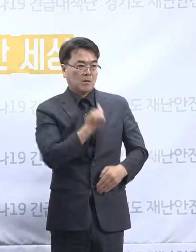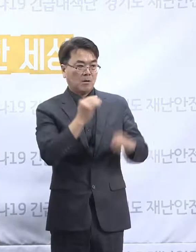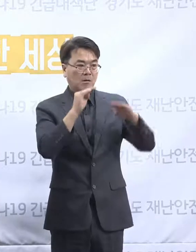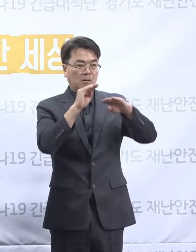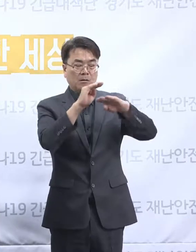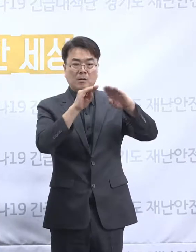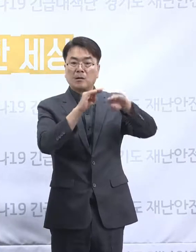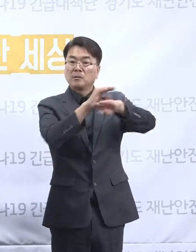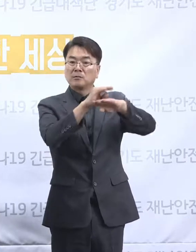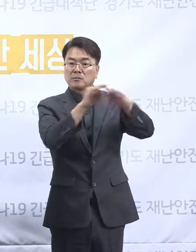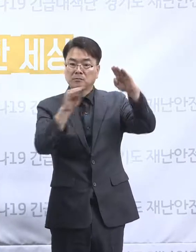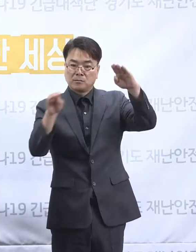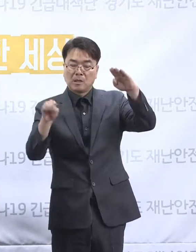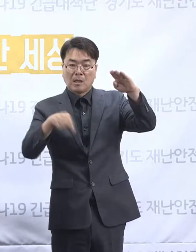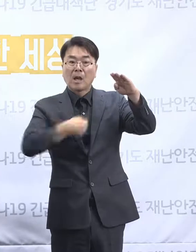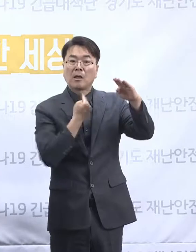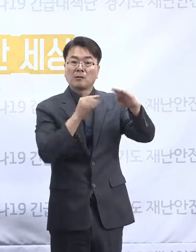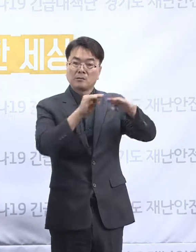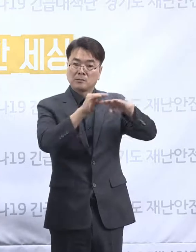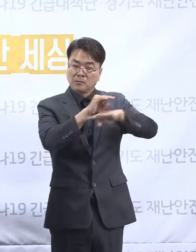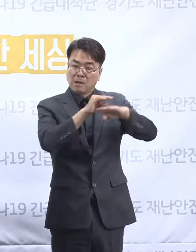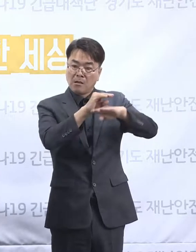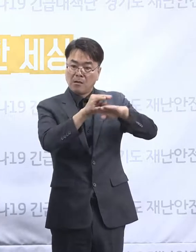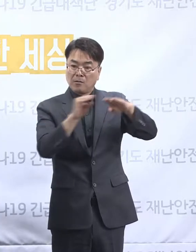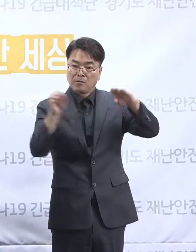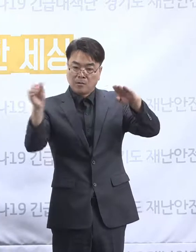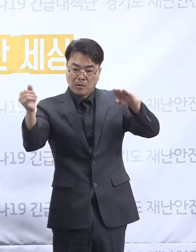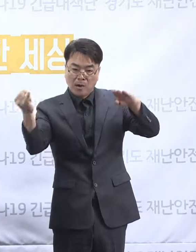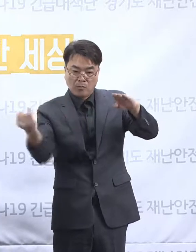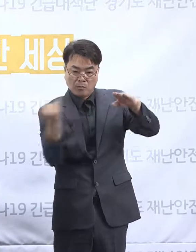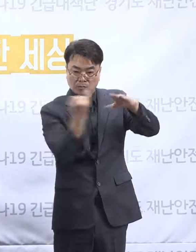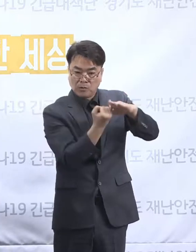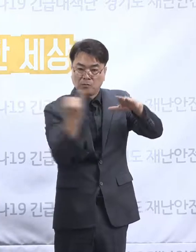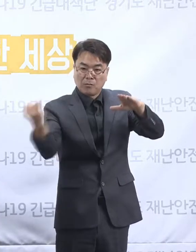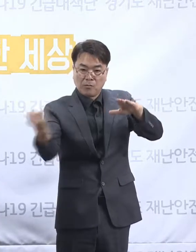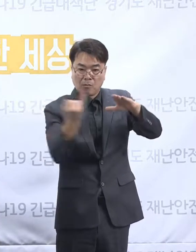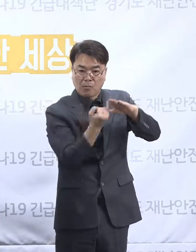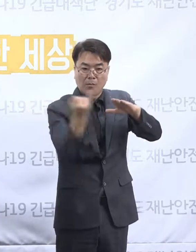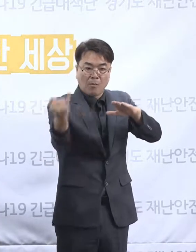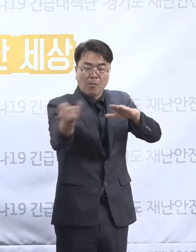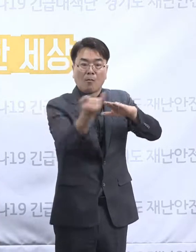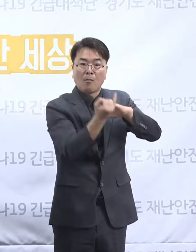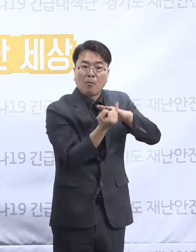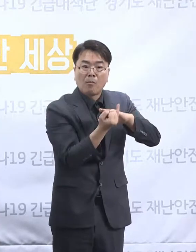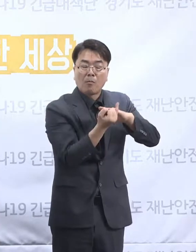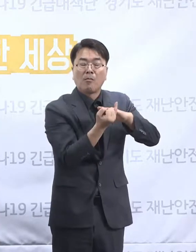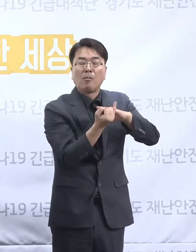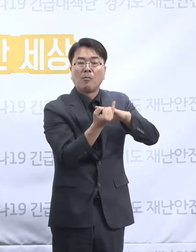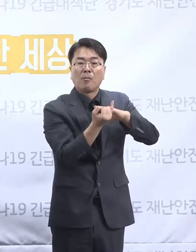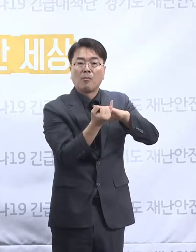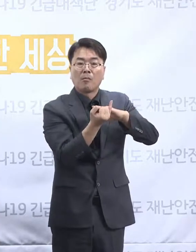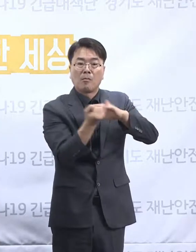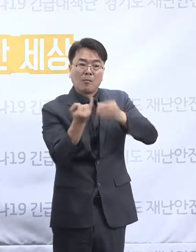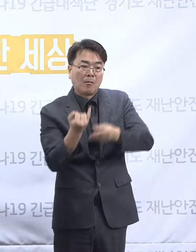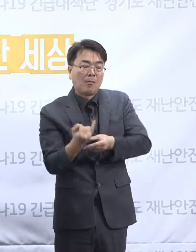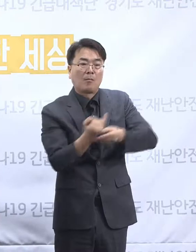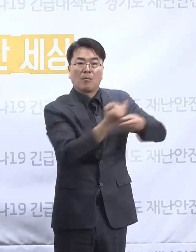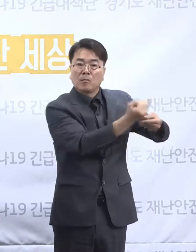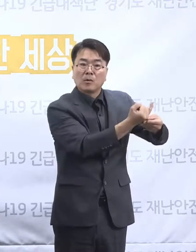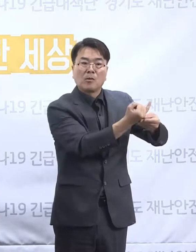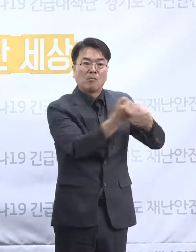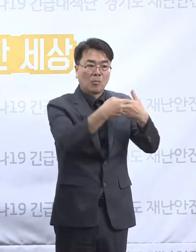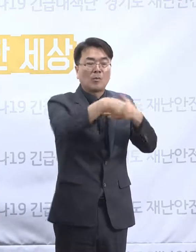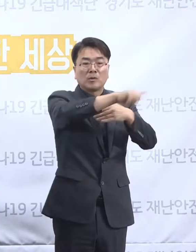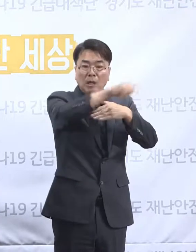이동을 하셔야 되는데 휘일체어도 태울 수 없는 그런 시설에 차량을 이용해야 되는데 그렇지 않고 갔던 이런 일들 이런